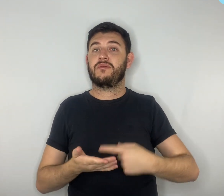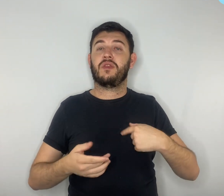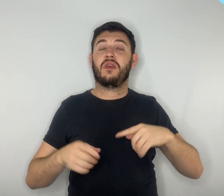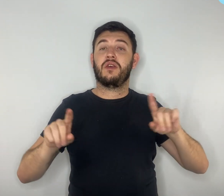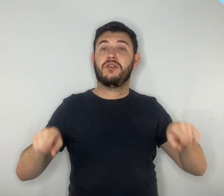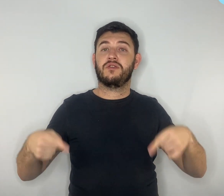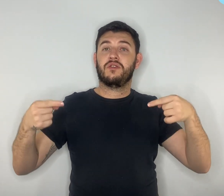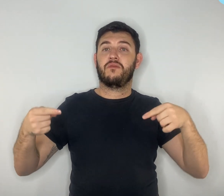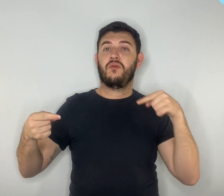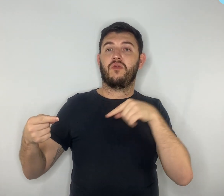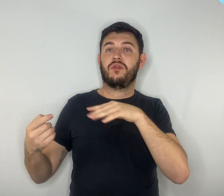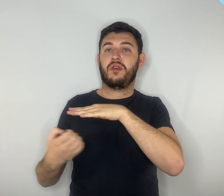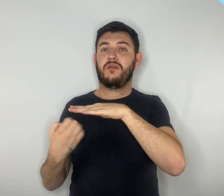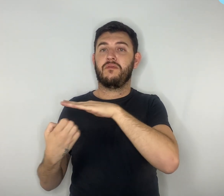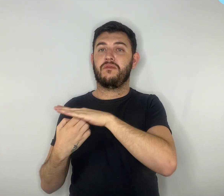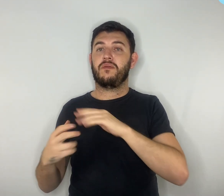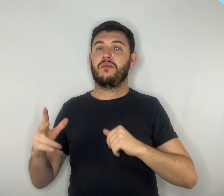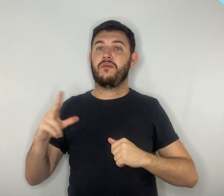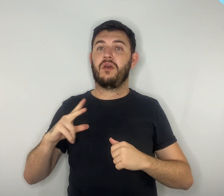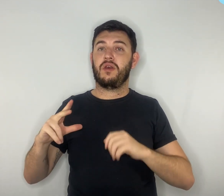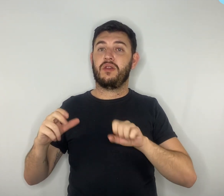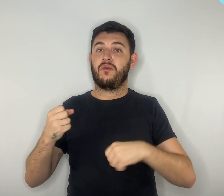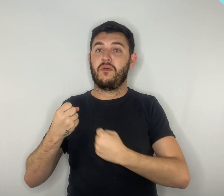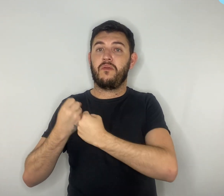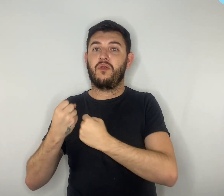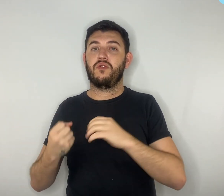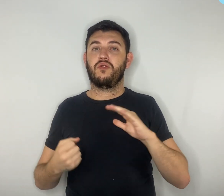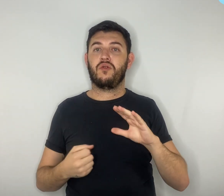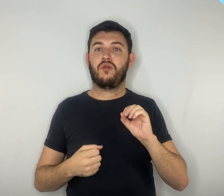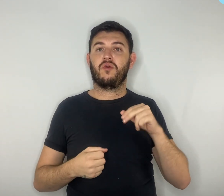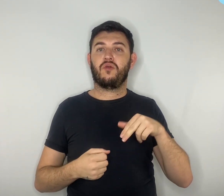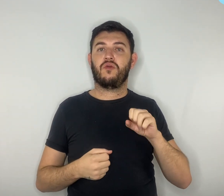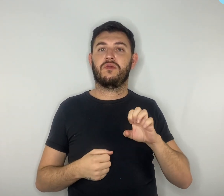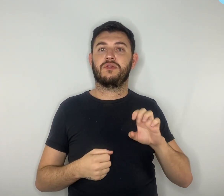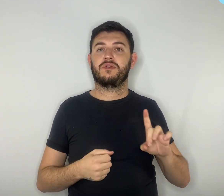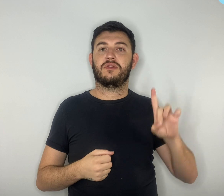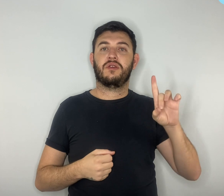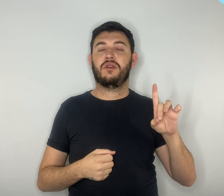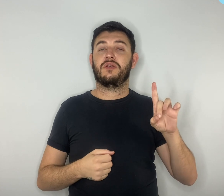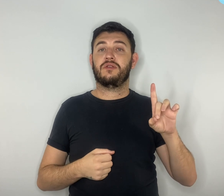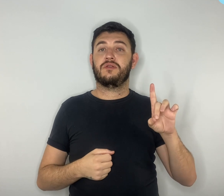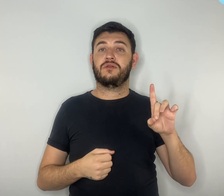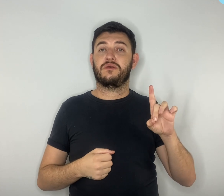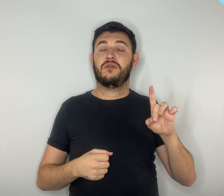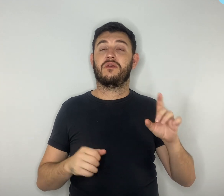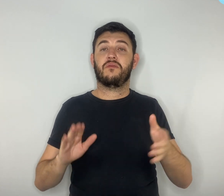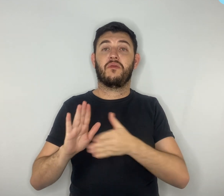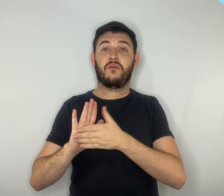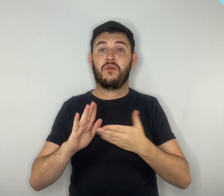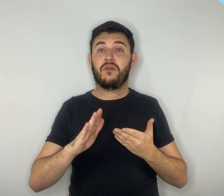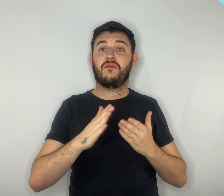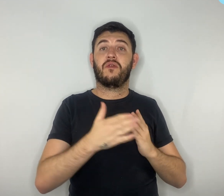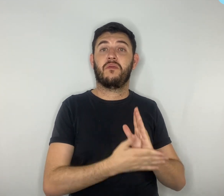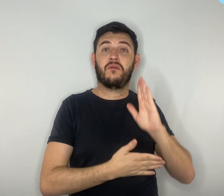que tem o apoio do Concede, aprovado com as alterações indicadas. O PL